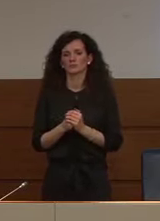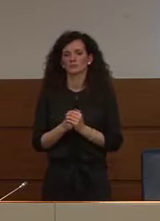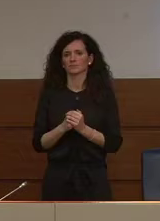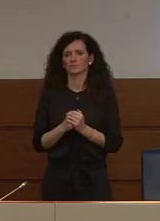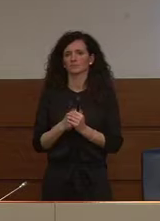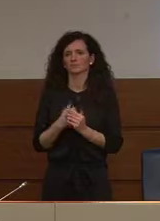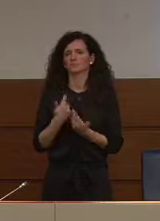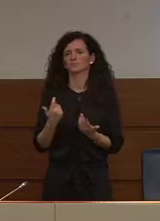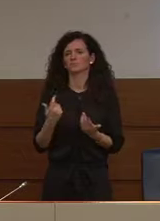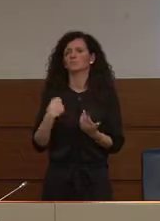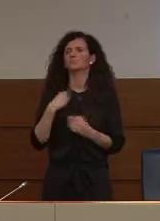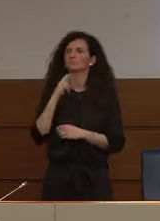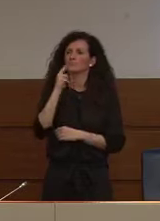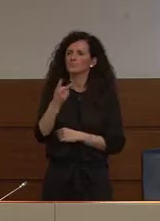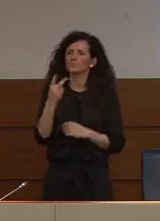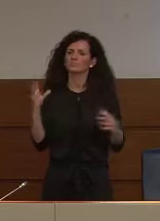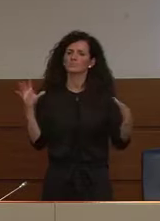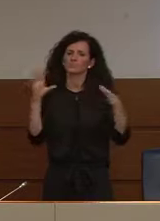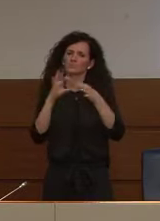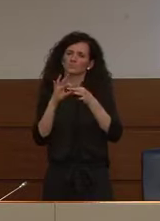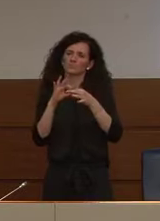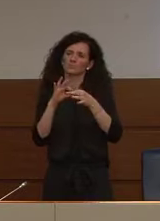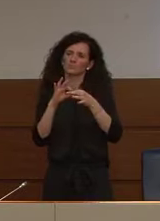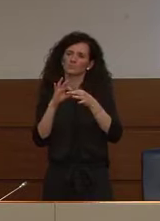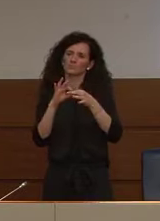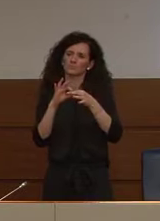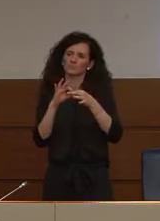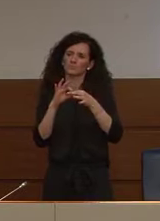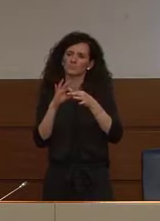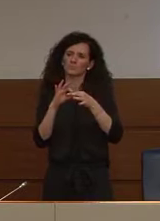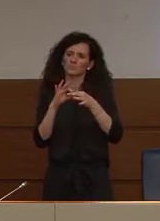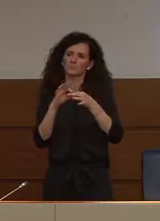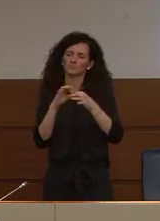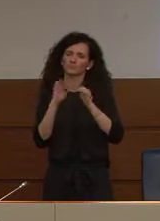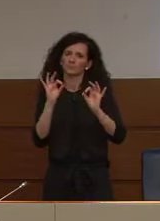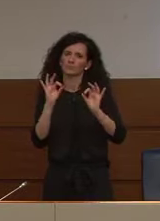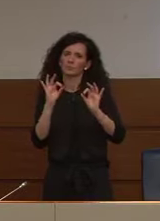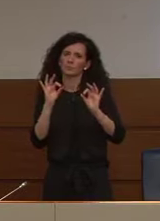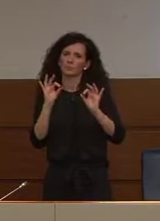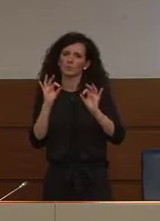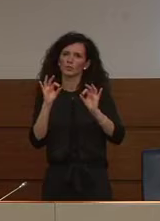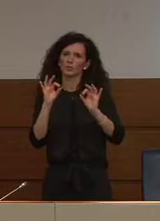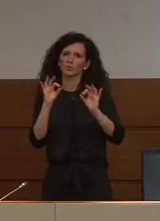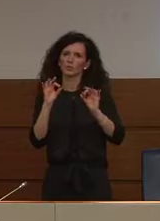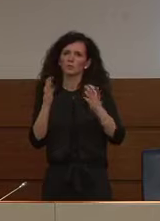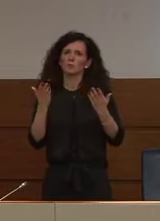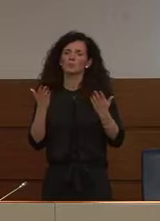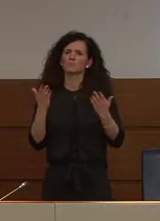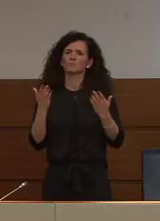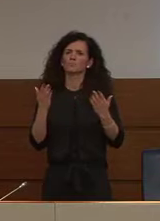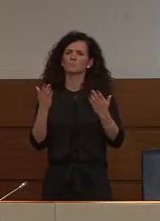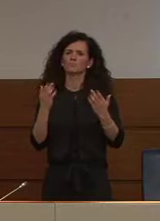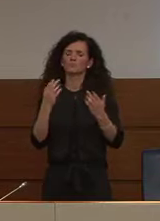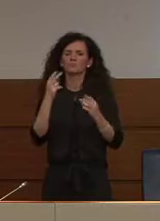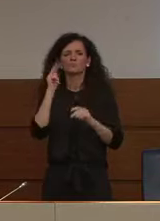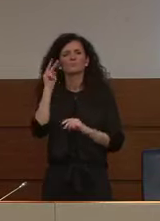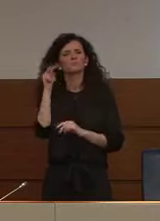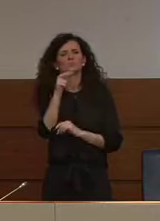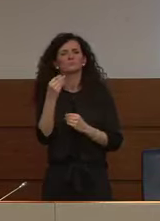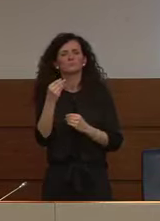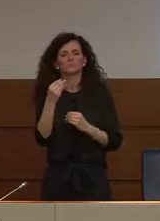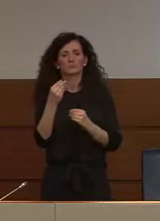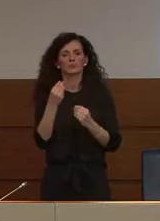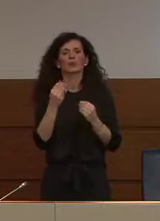concetto che definirei quasi di fisiologia nel senso che un